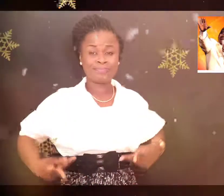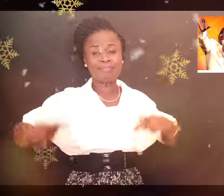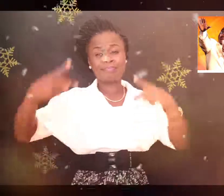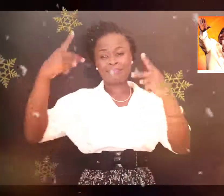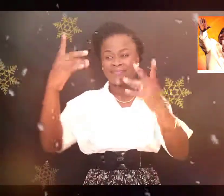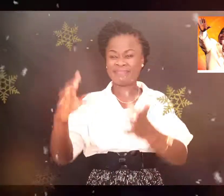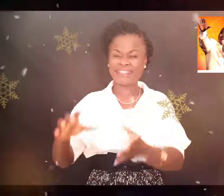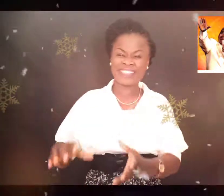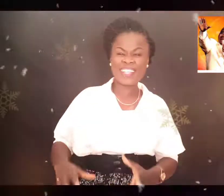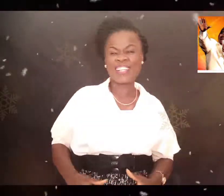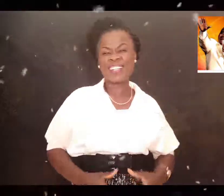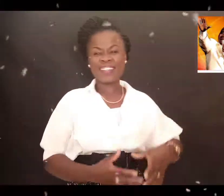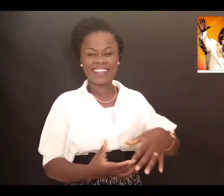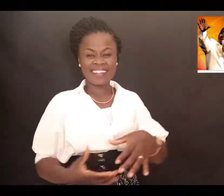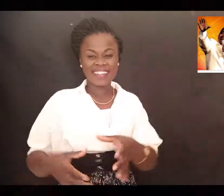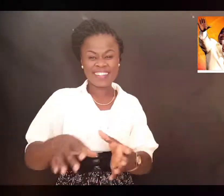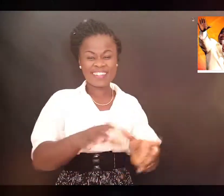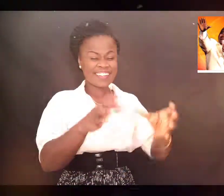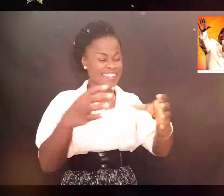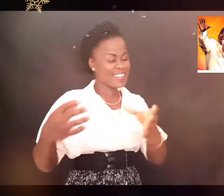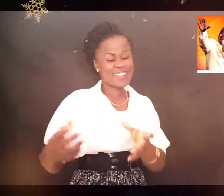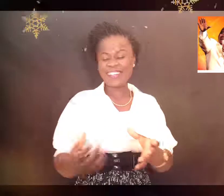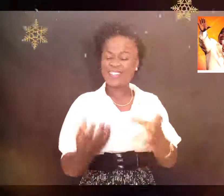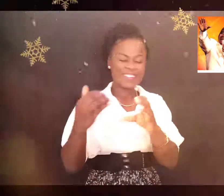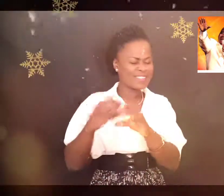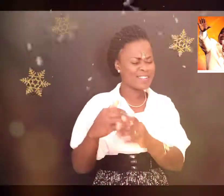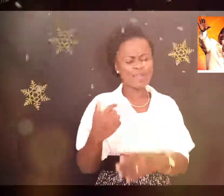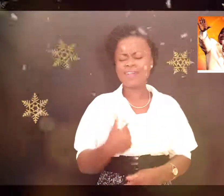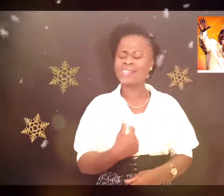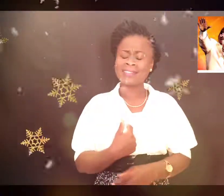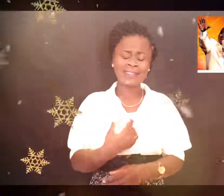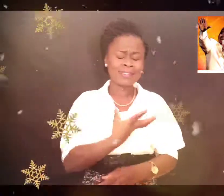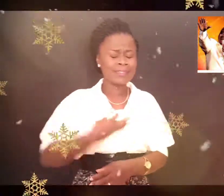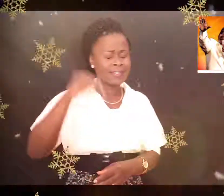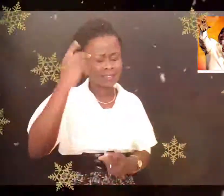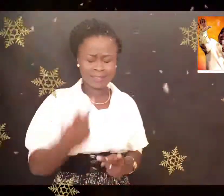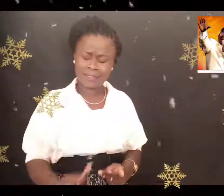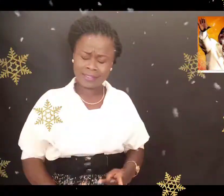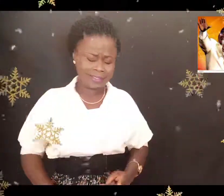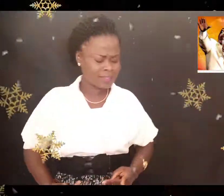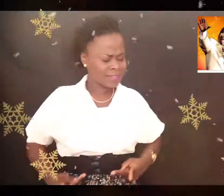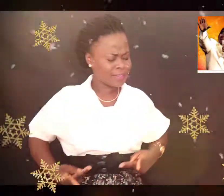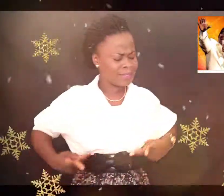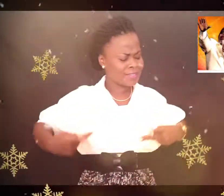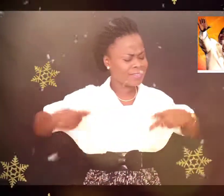heure Coule comme un corant Et ta vie à chaque